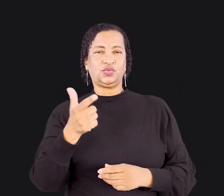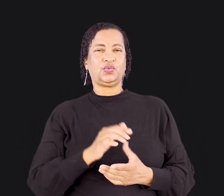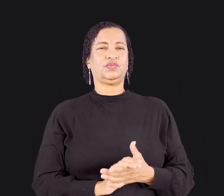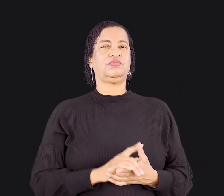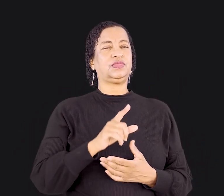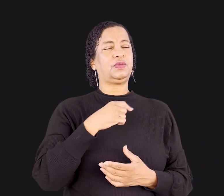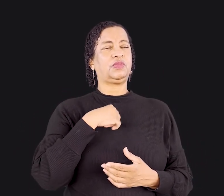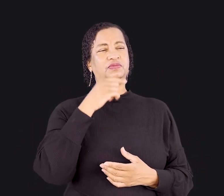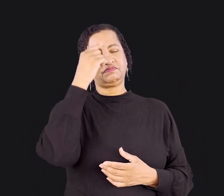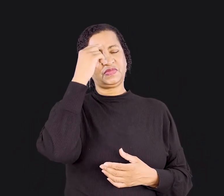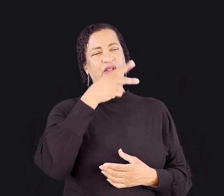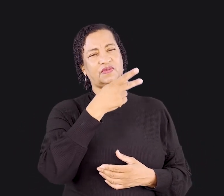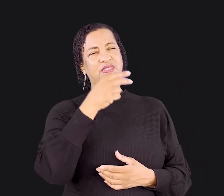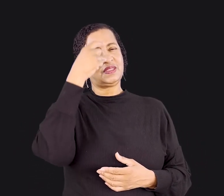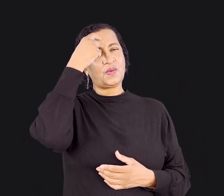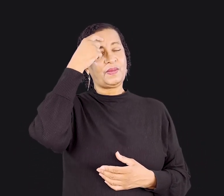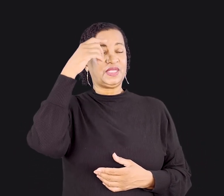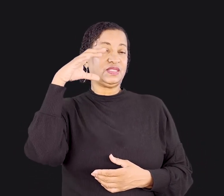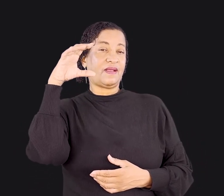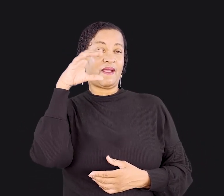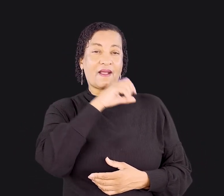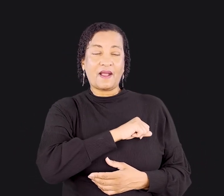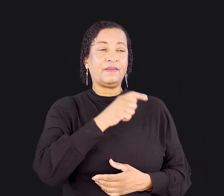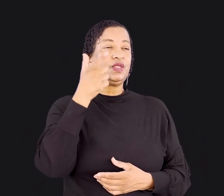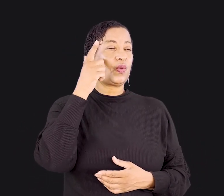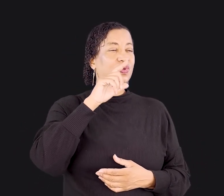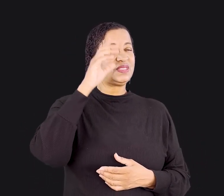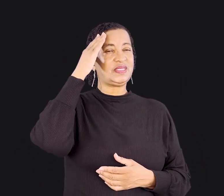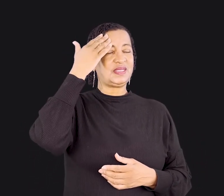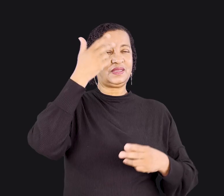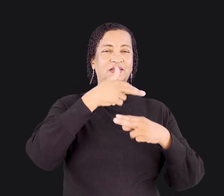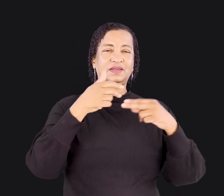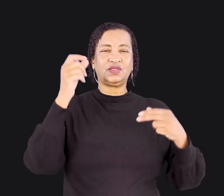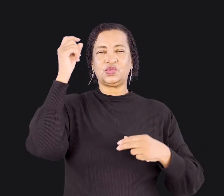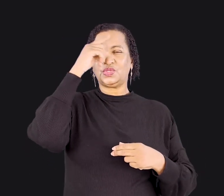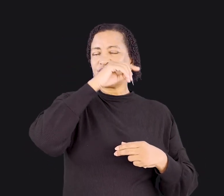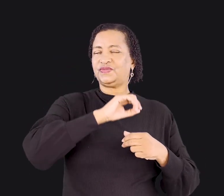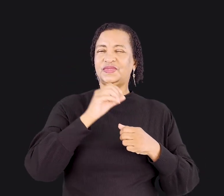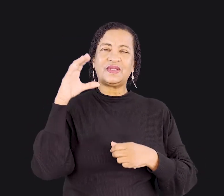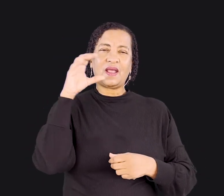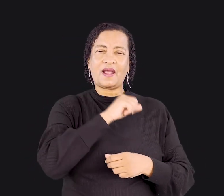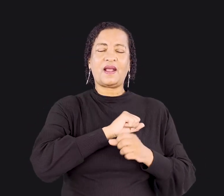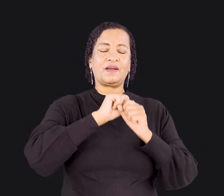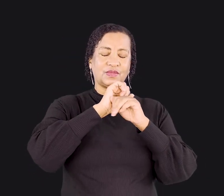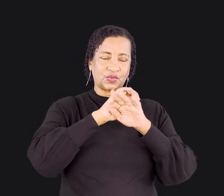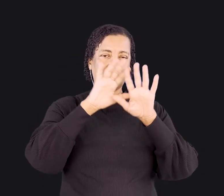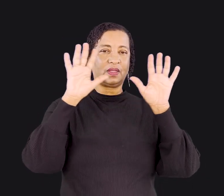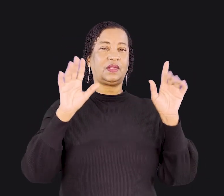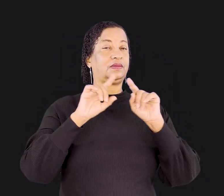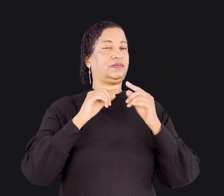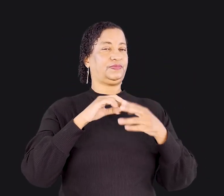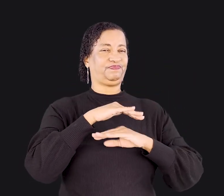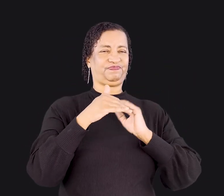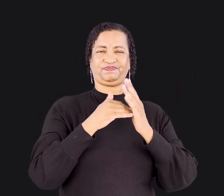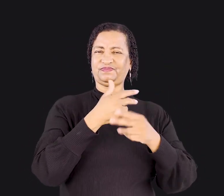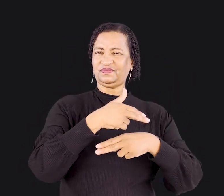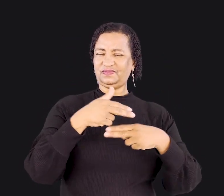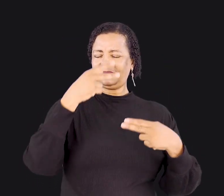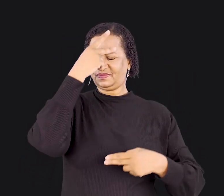mente rápida. Pode ser que você desembarasse questões difíceis, com rapidez e clareza. Mas nem todo mundo é assim. Paulo estava